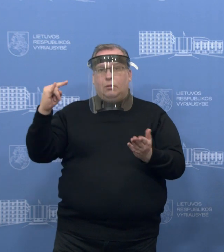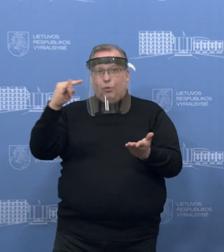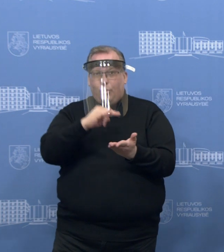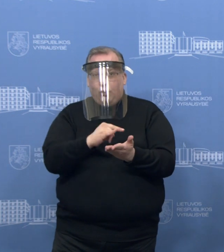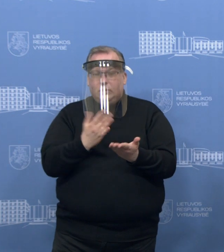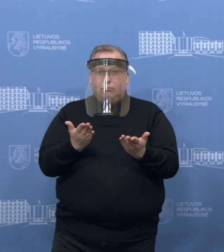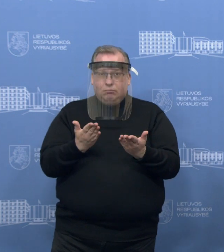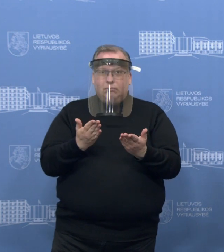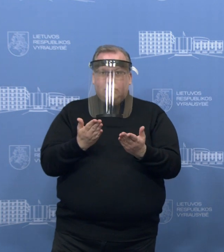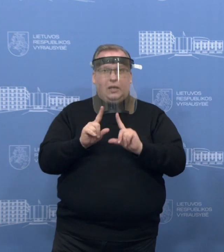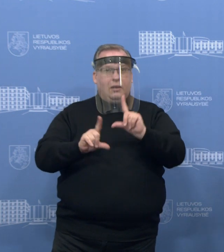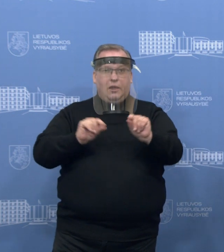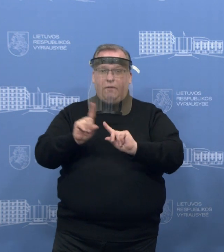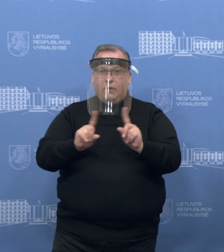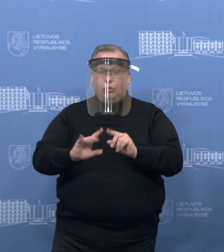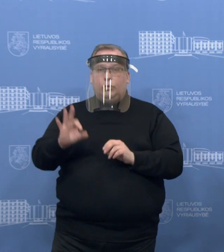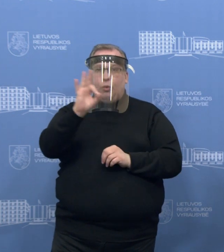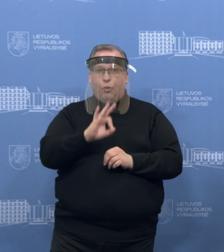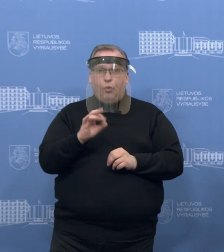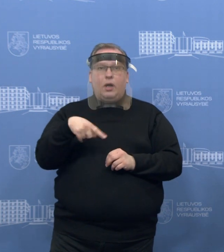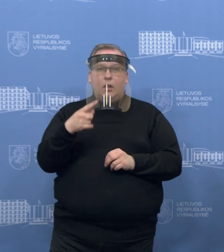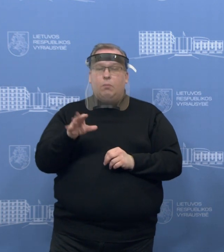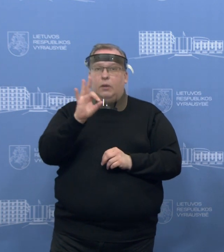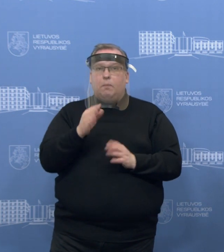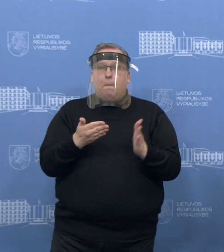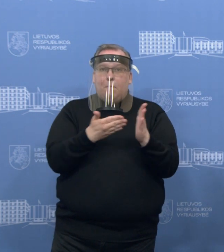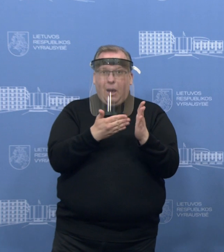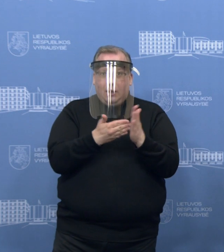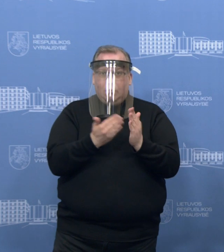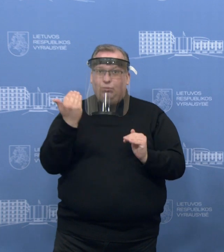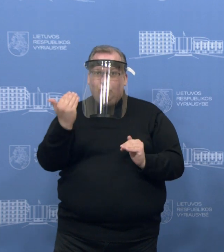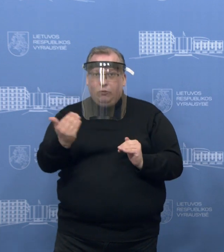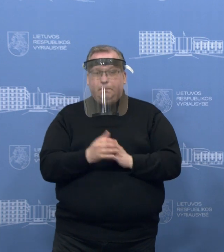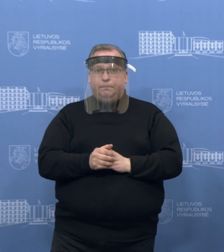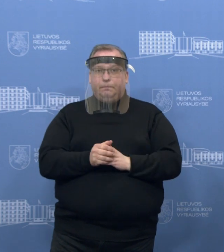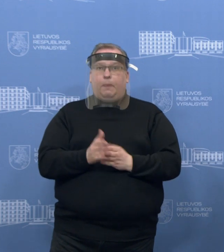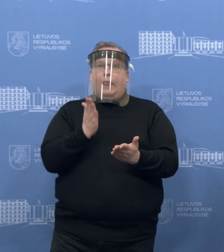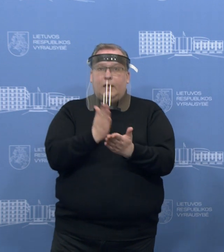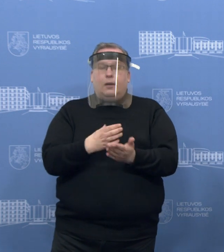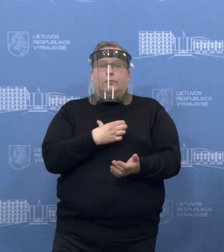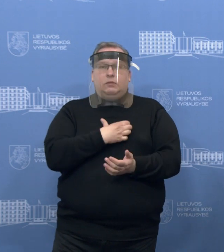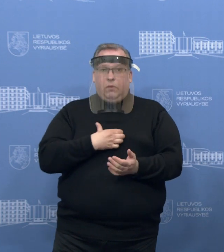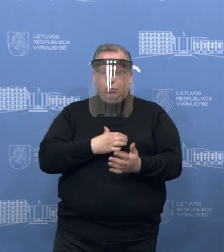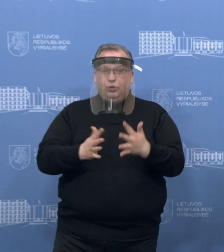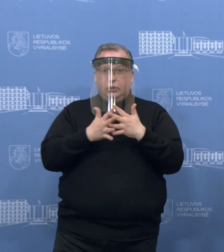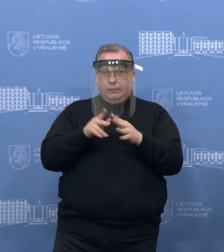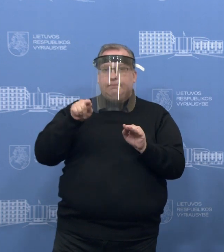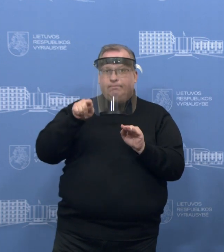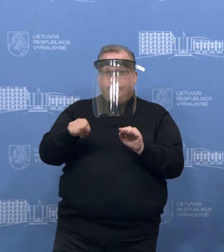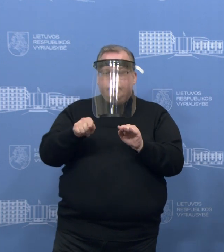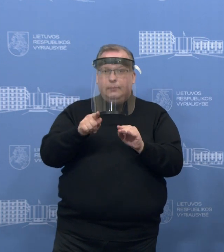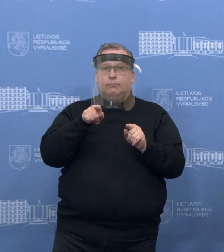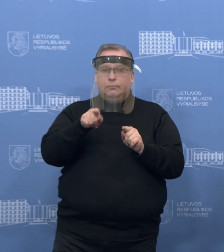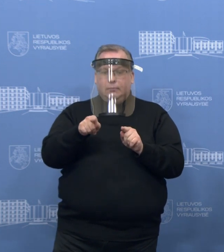ir nejudėti. Kalbant apie paramą, tai manau, kad tai yra vis tiek reikšmingas dalykas, nes tai